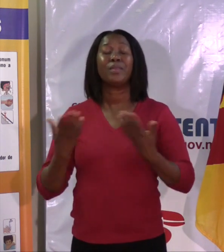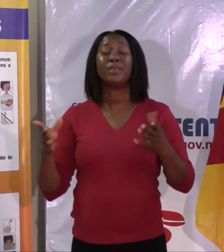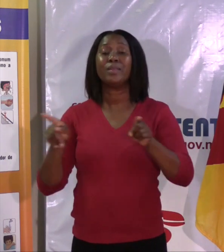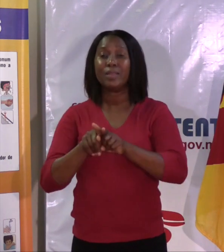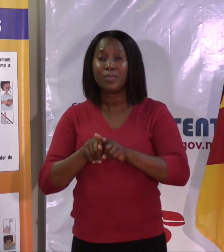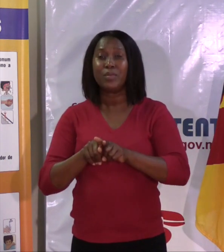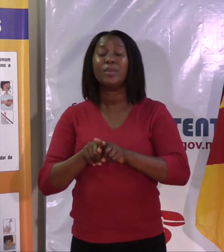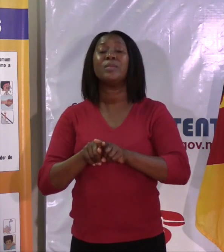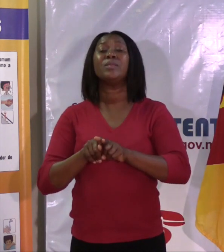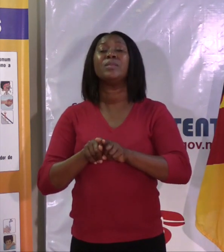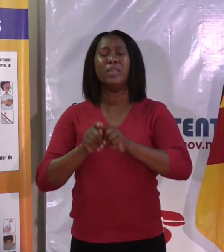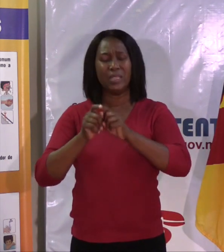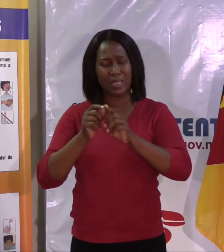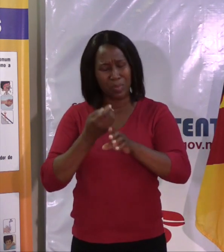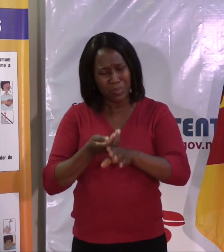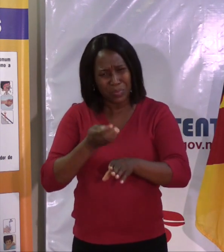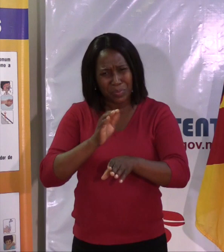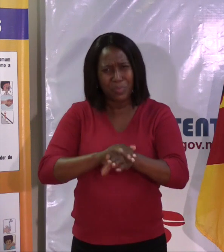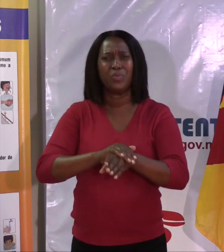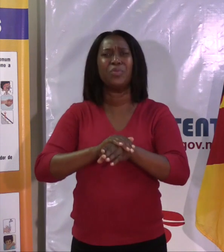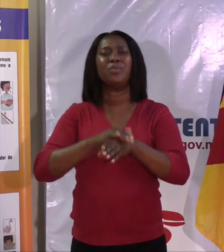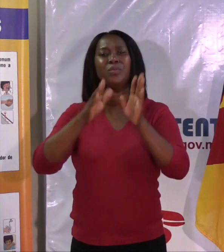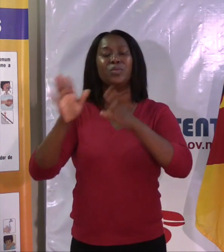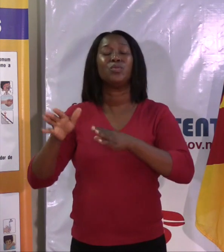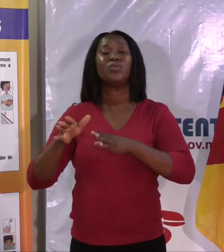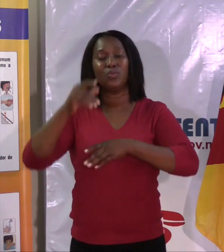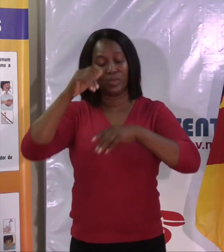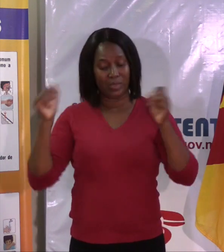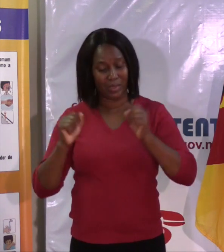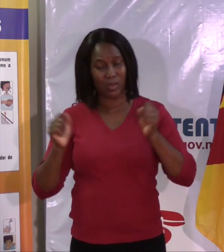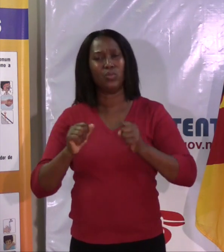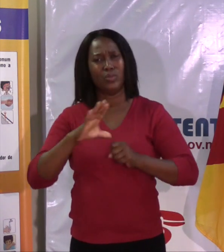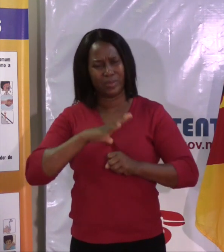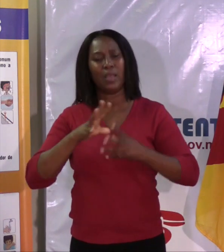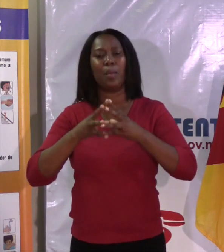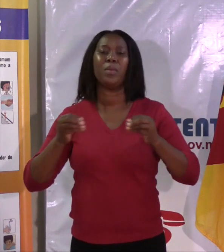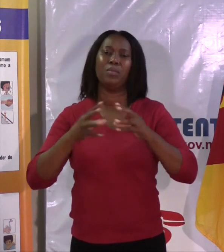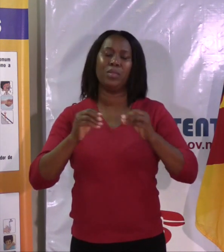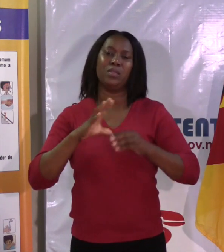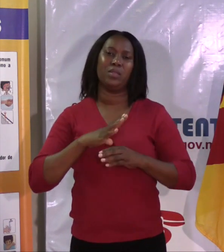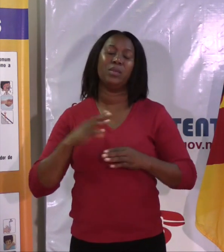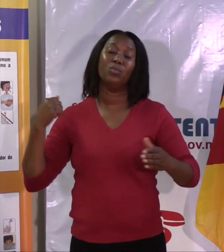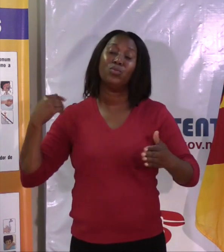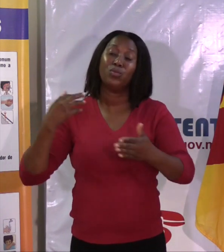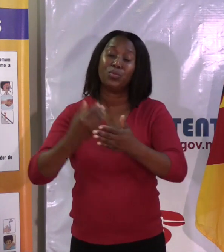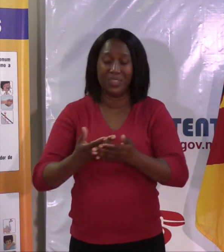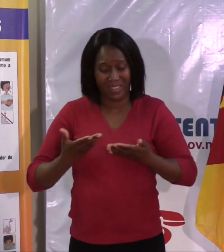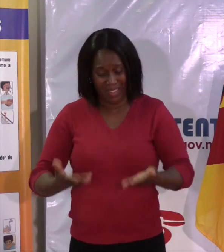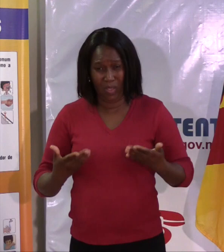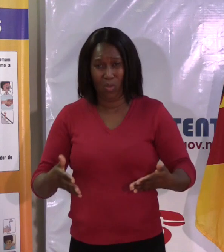particularmente, para os profissionais de saúde. Então, este é um trabalho intenso que estamos a fazer. Até este momento, não temos problemas em relação